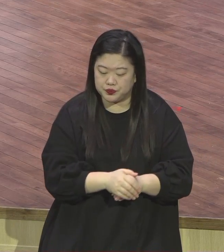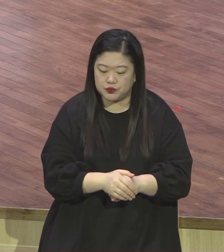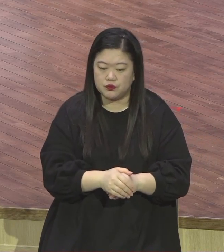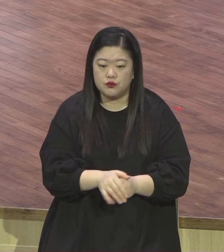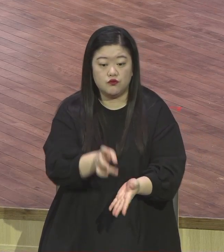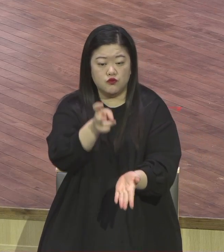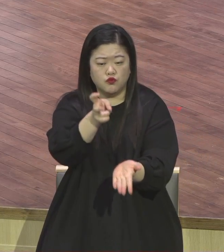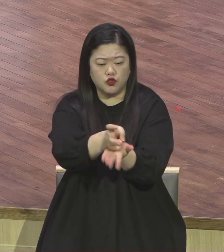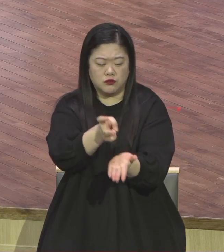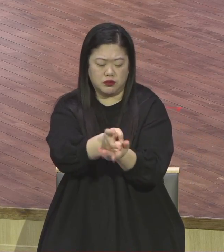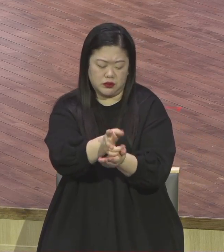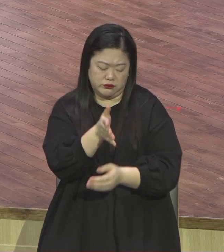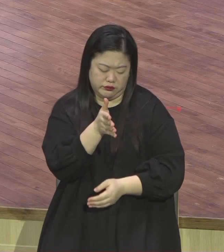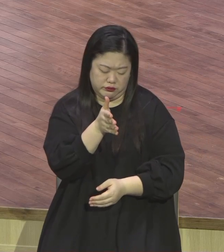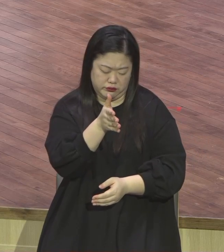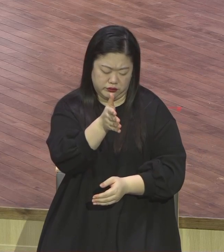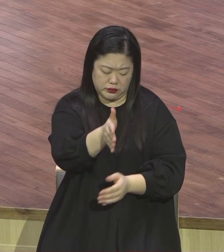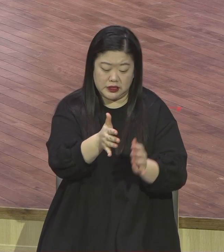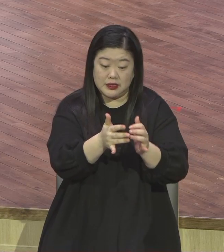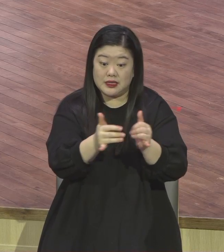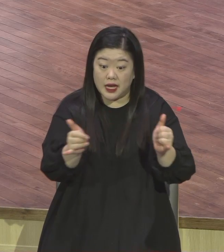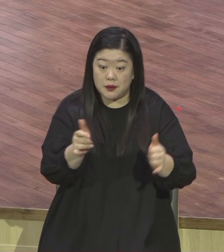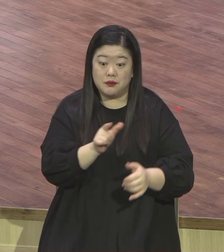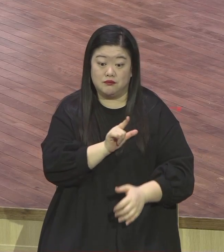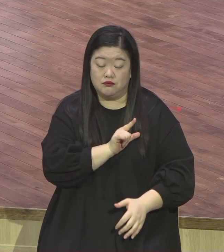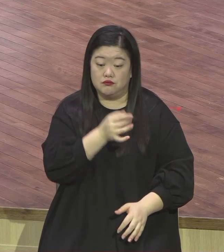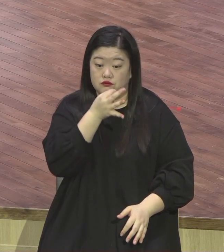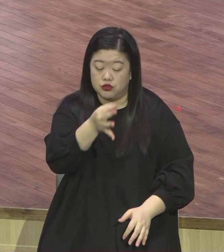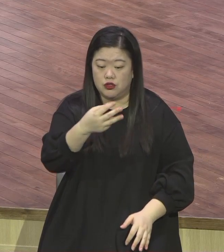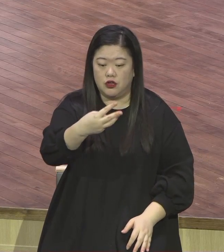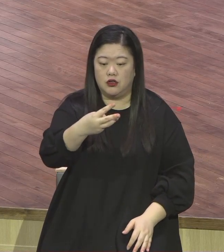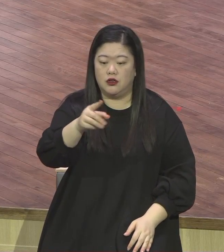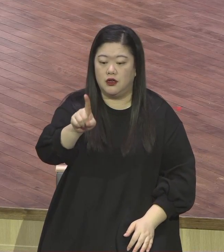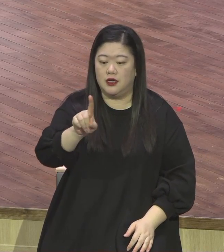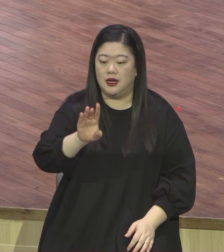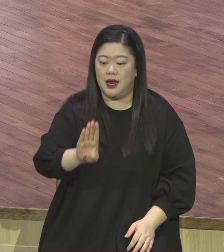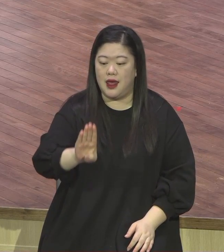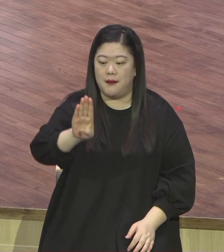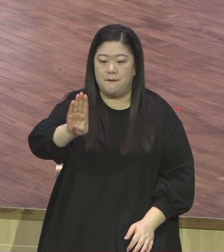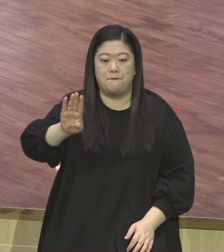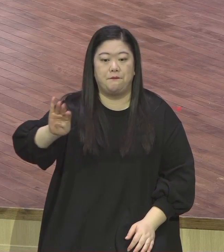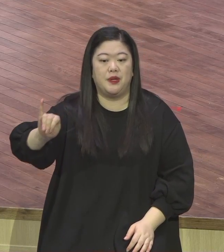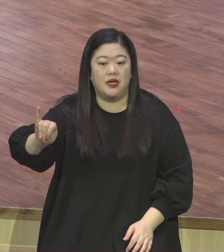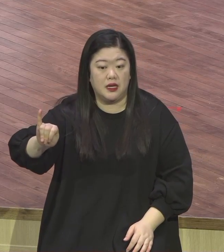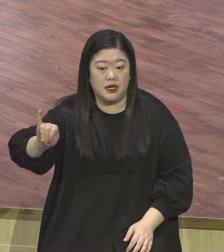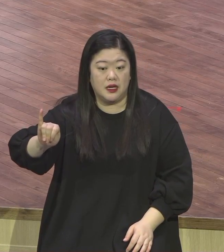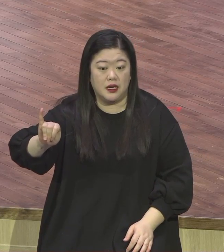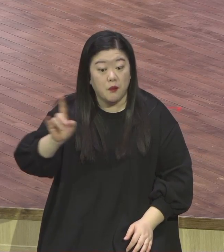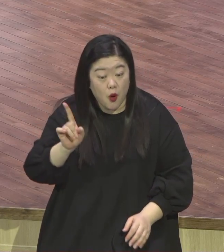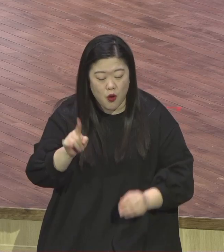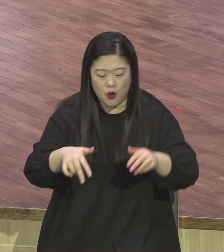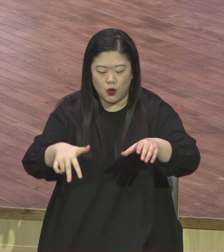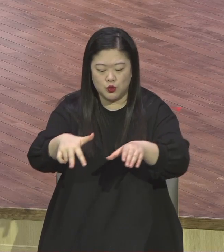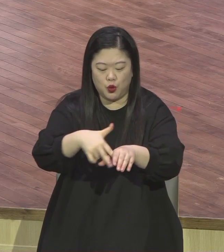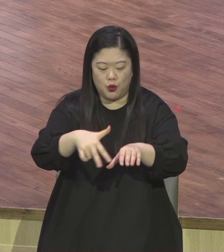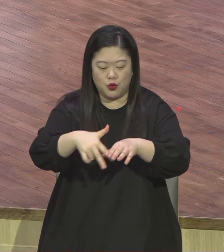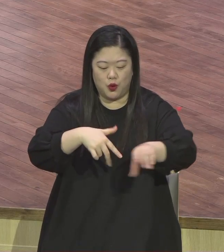능통한 이 라삐로서 종교 지도자를 말합니다 최고 최고 어른을